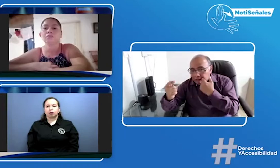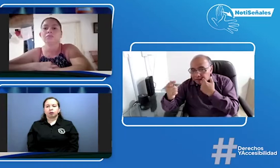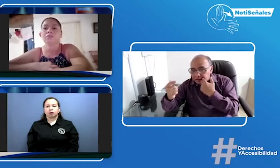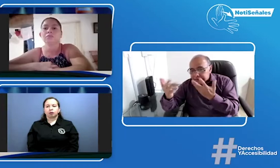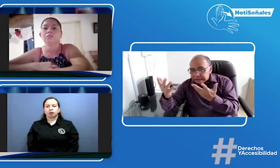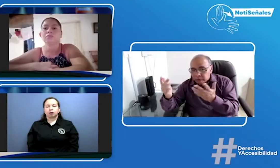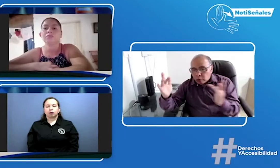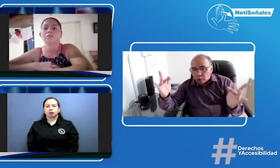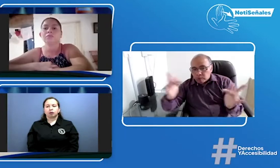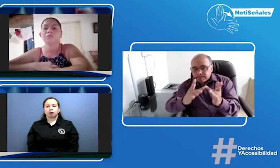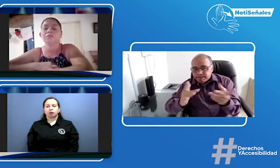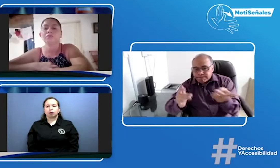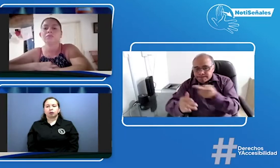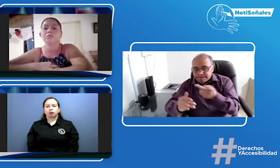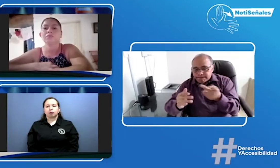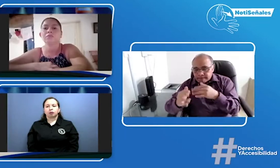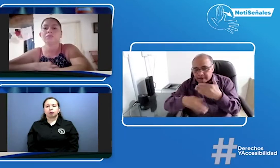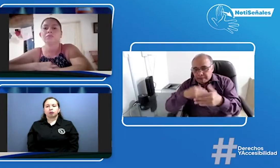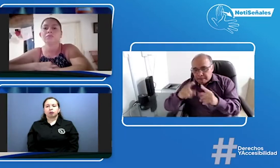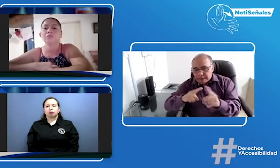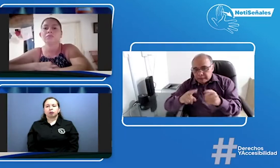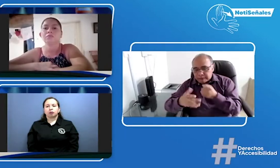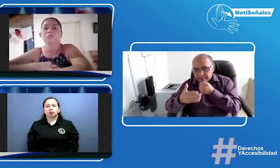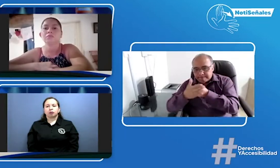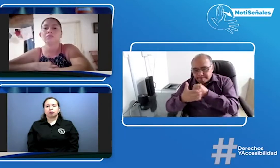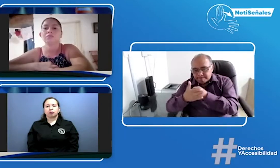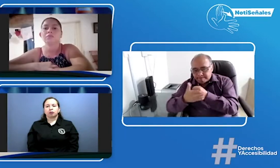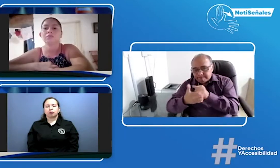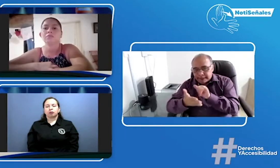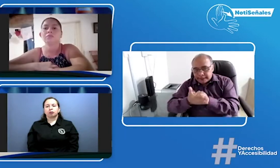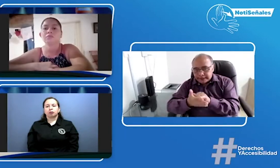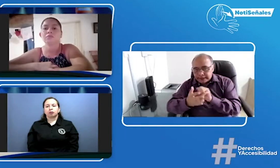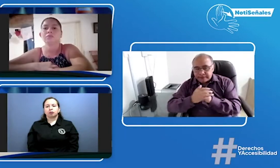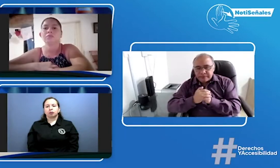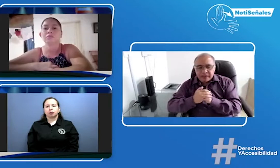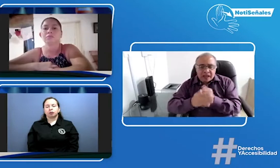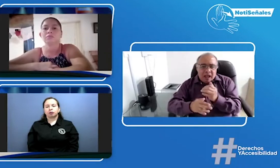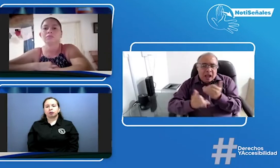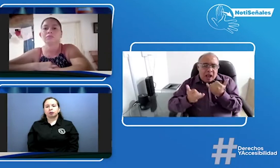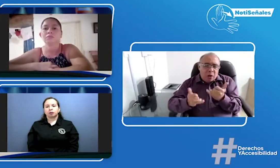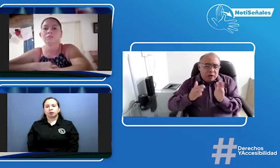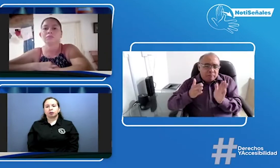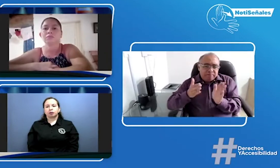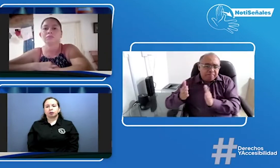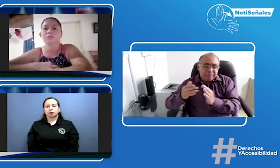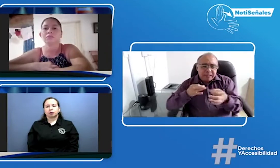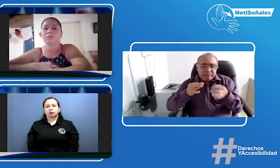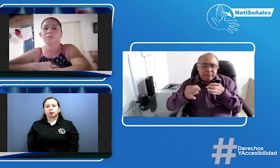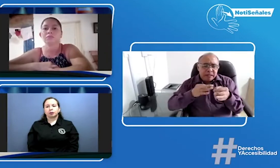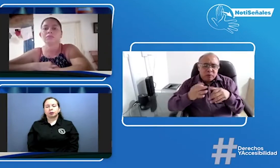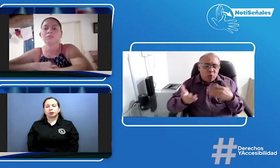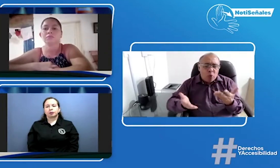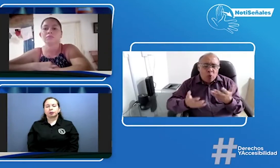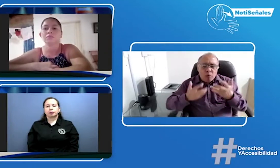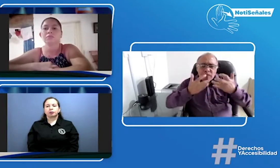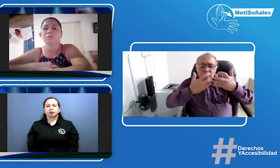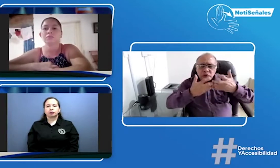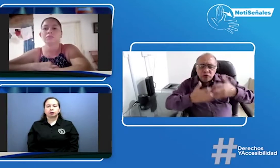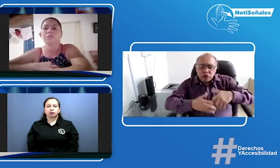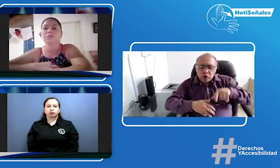Ministerio de Educación a ver si nos puede ayudar y contactar a las dos partes para que se pueda gestionar esto. Ahora me